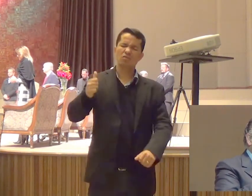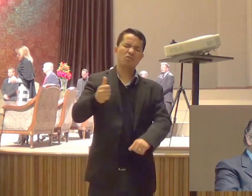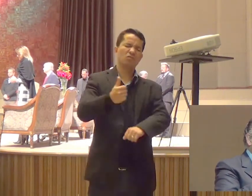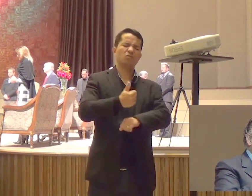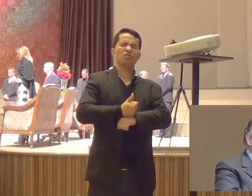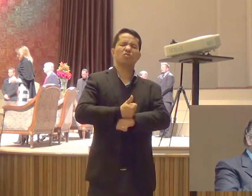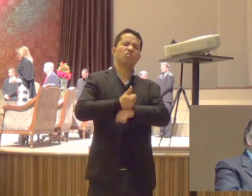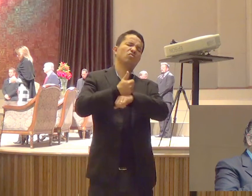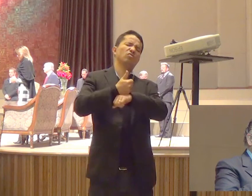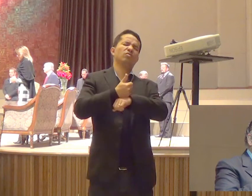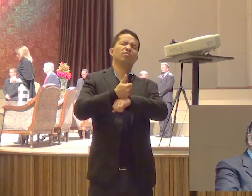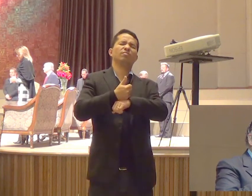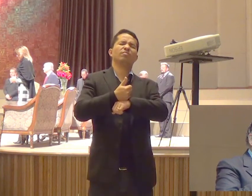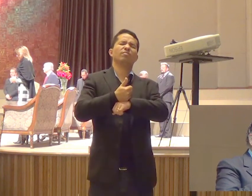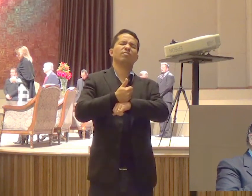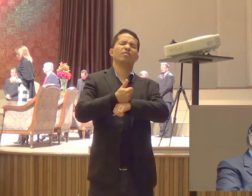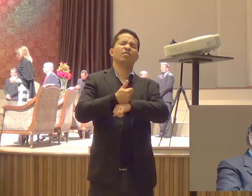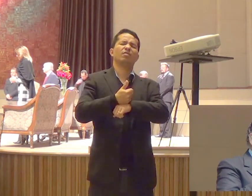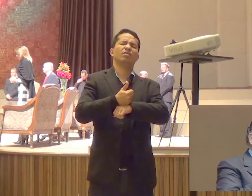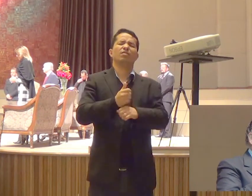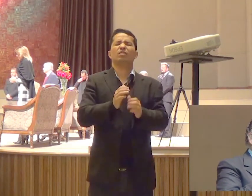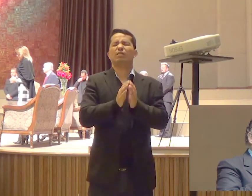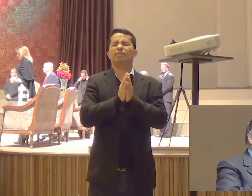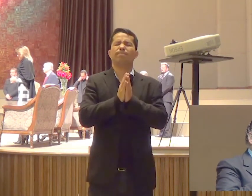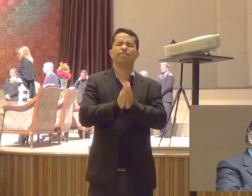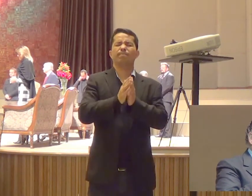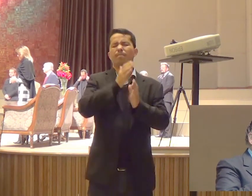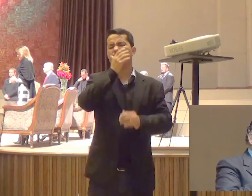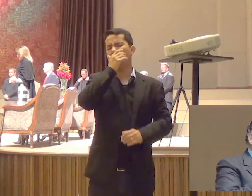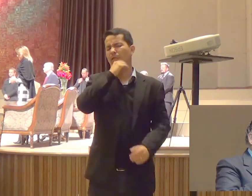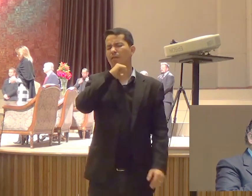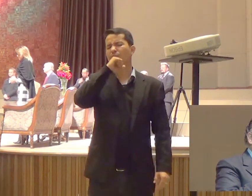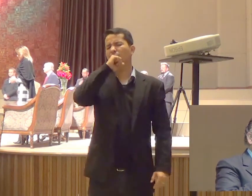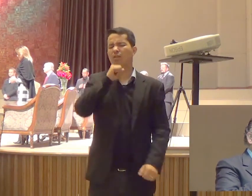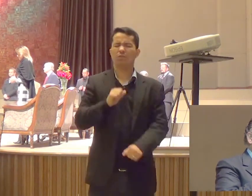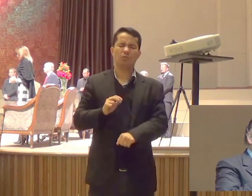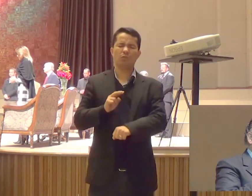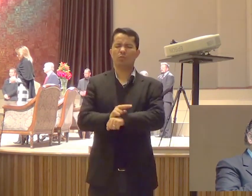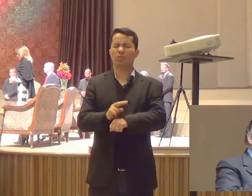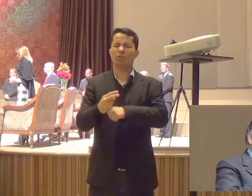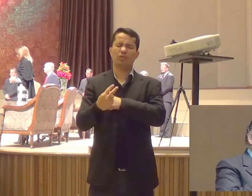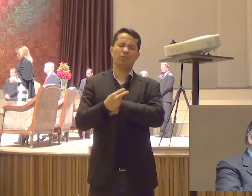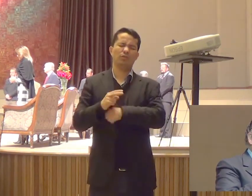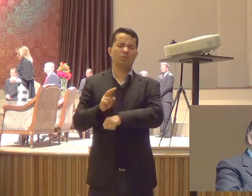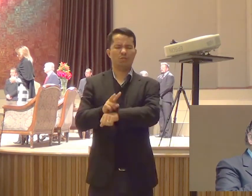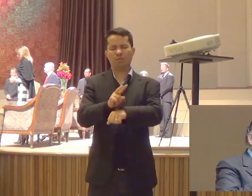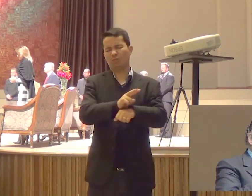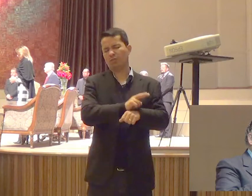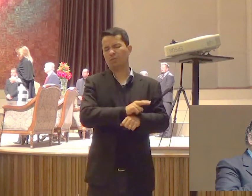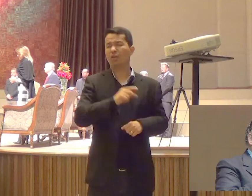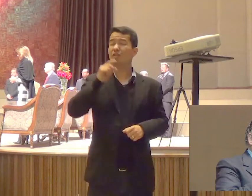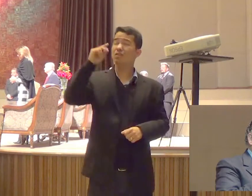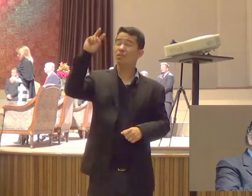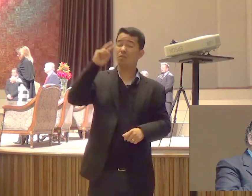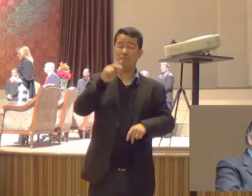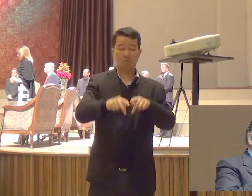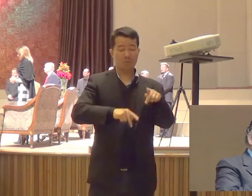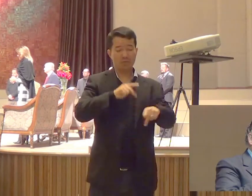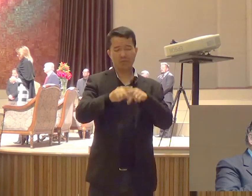próximo Como nós Nos amamos Então Pai Guarda Guarda o teu Povo Guarda a tua Igreja Em nome